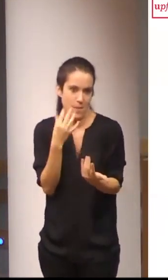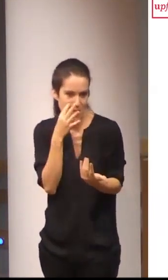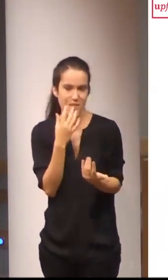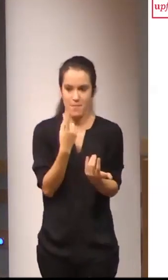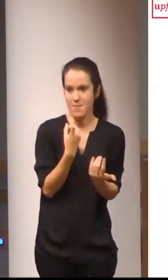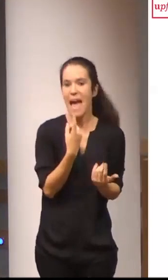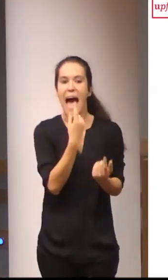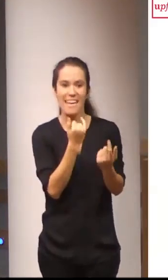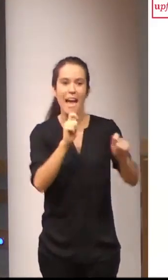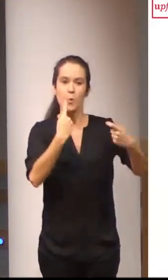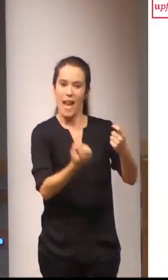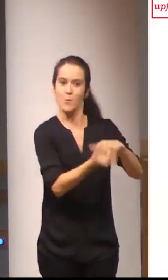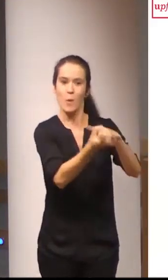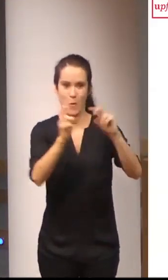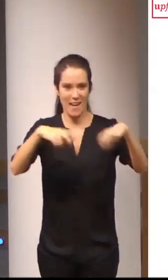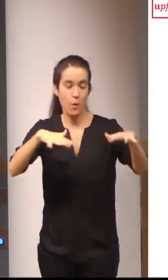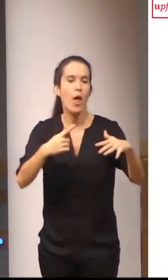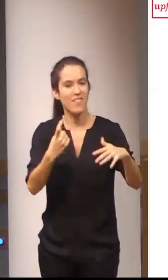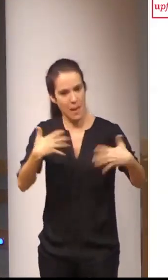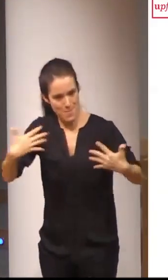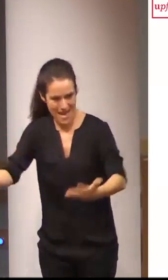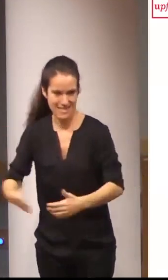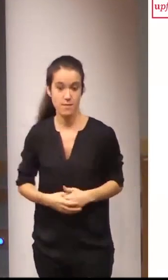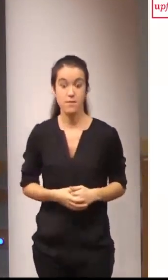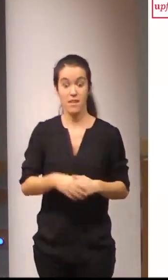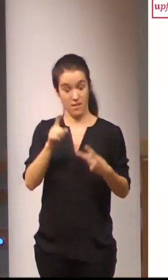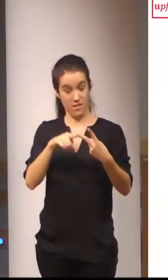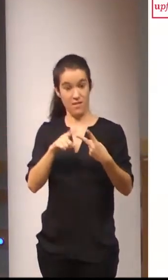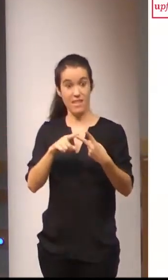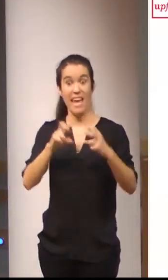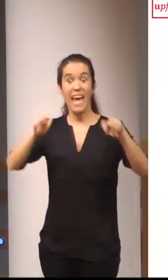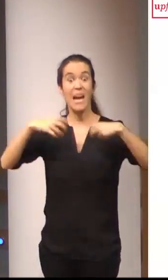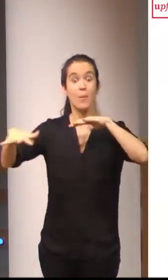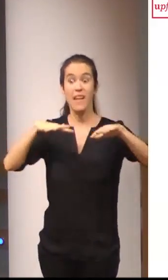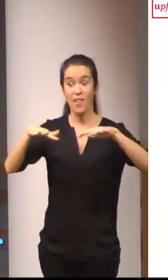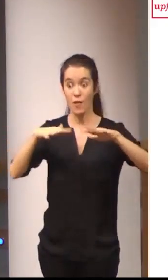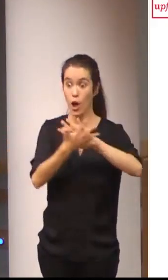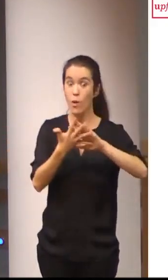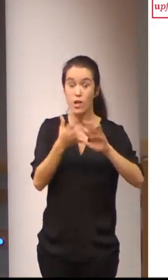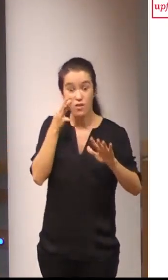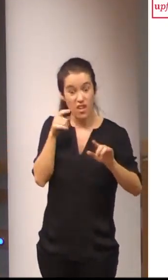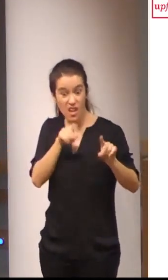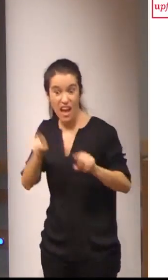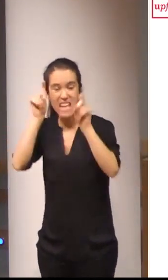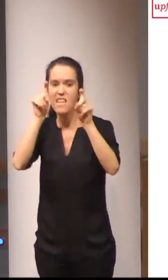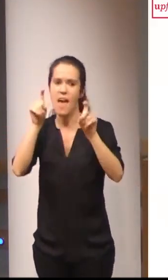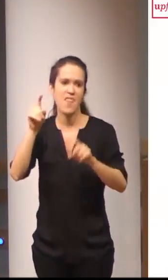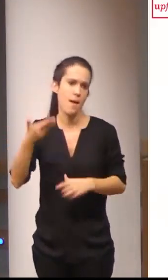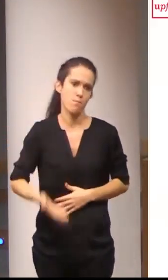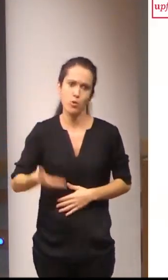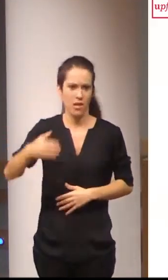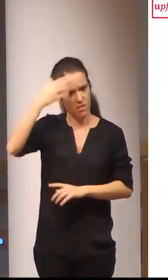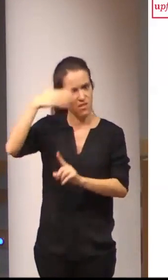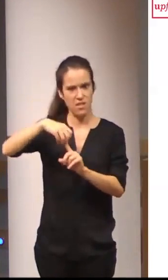que en la revitalización de las lenguas de signos la enseñanza ocupa un papel fundamental mas